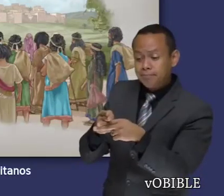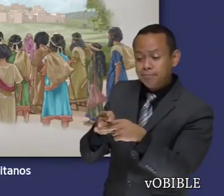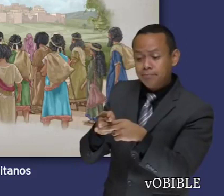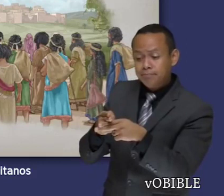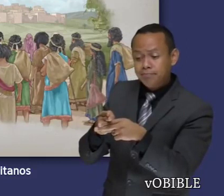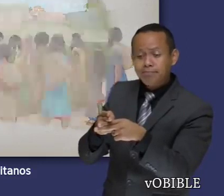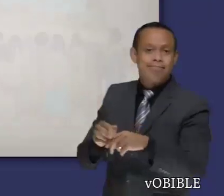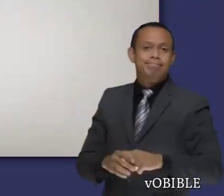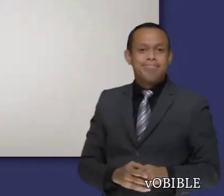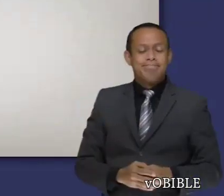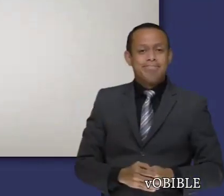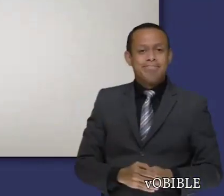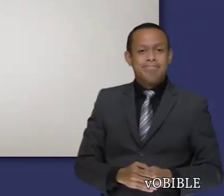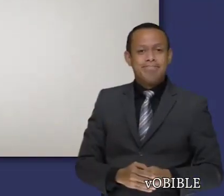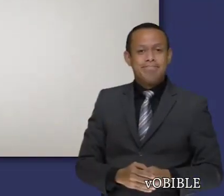samaritanos.